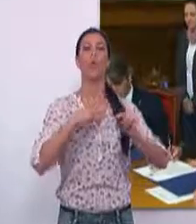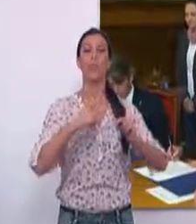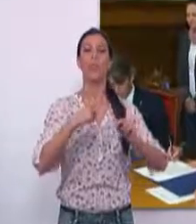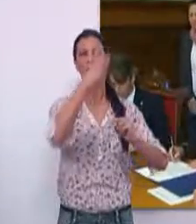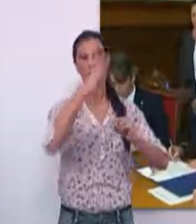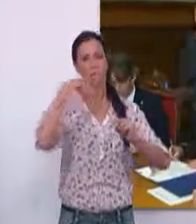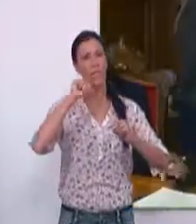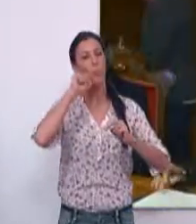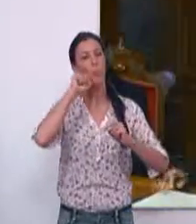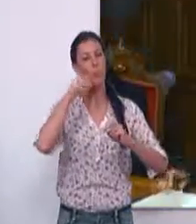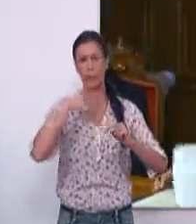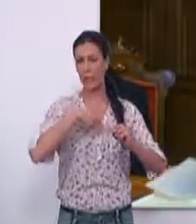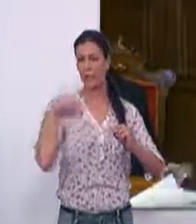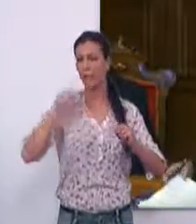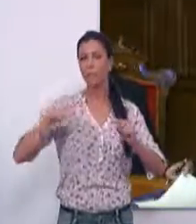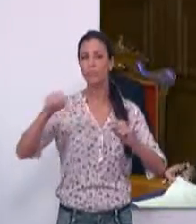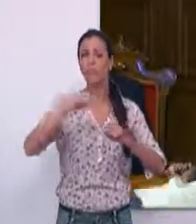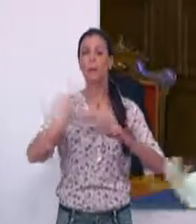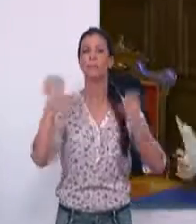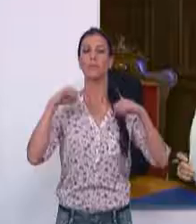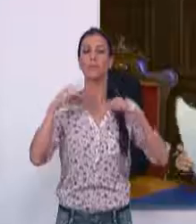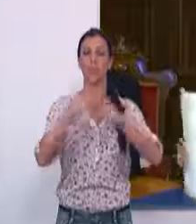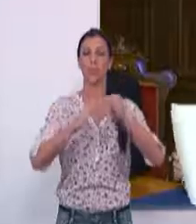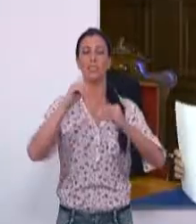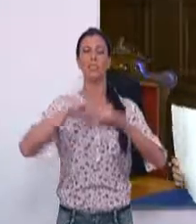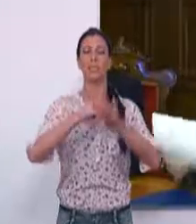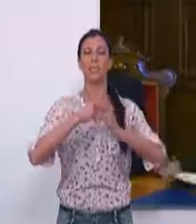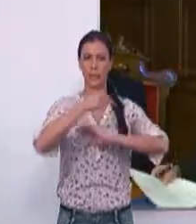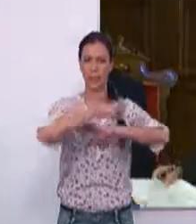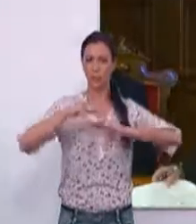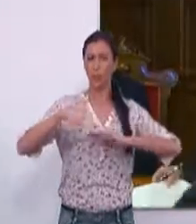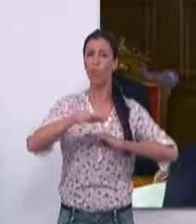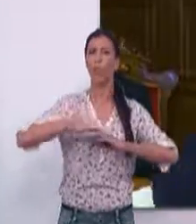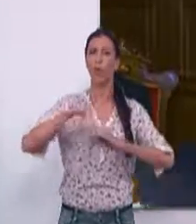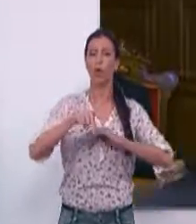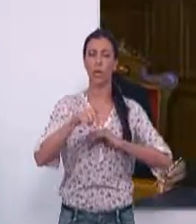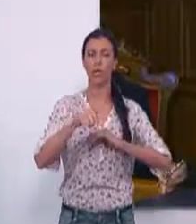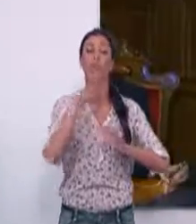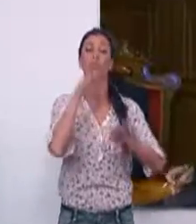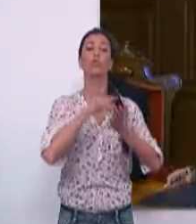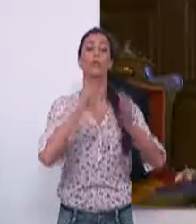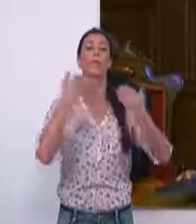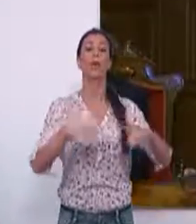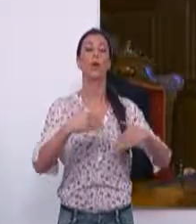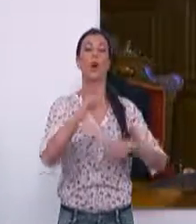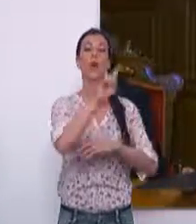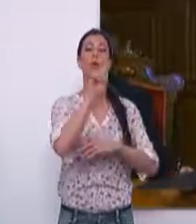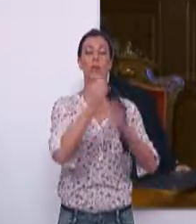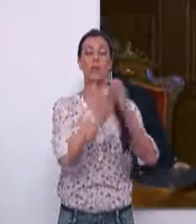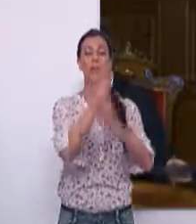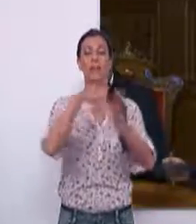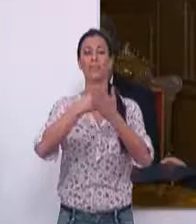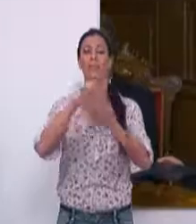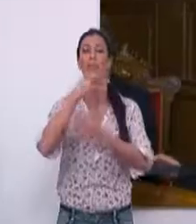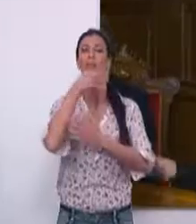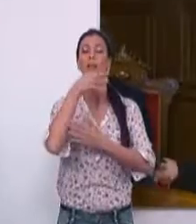servicio a los motileños en general y a los arquitectos de la zona en particular. Serán los miércoles de 11 de la mañana a